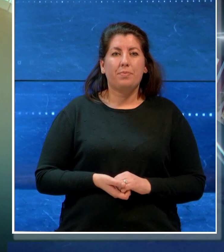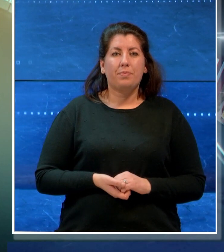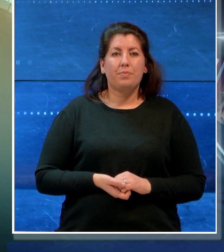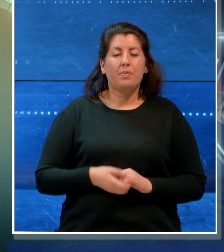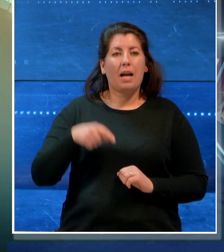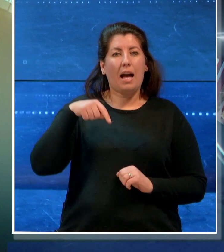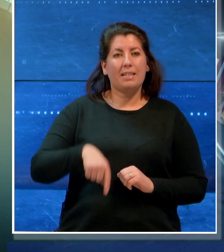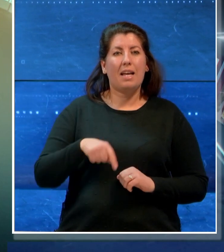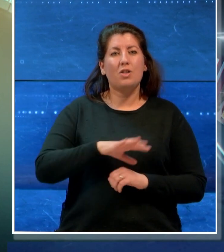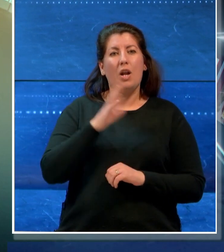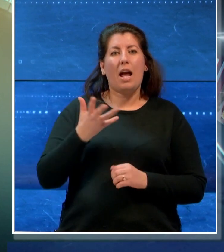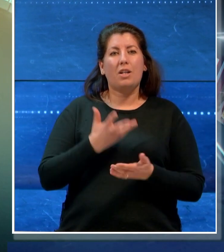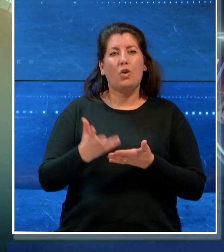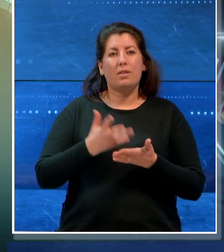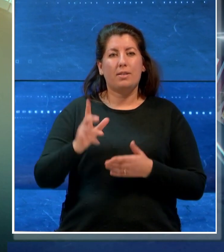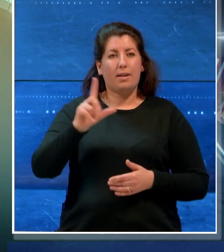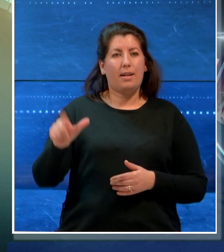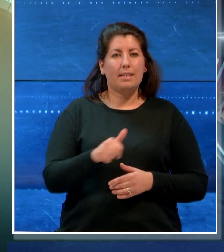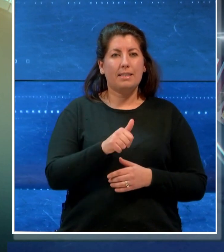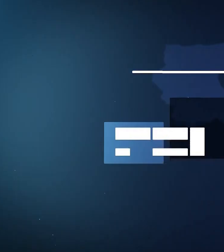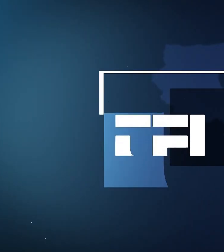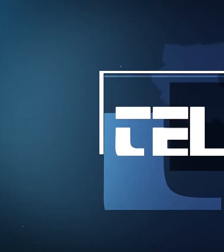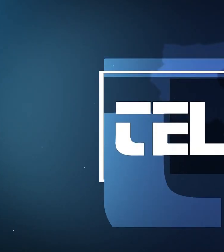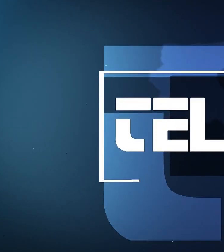E adesso le altre notizie del TgLIS.